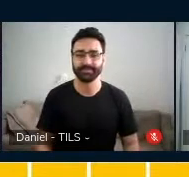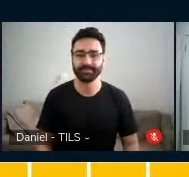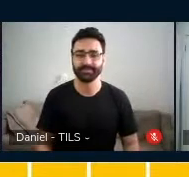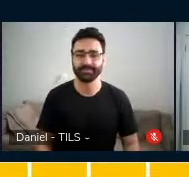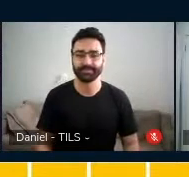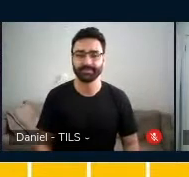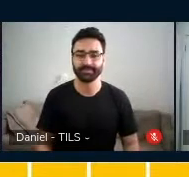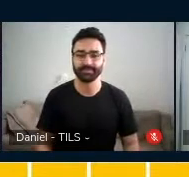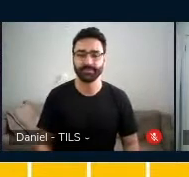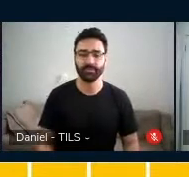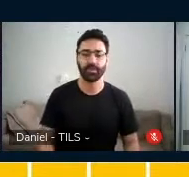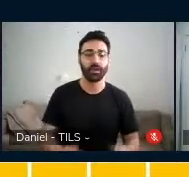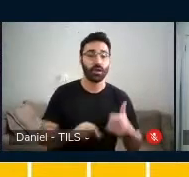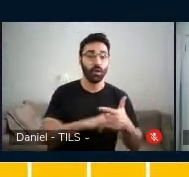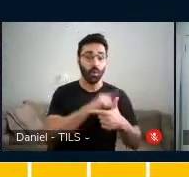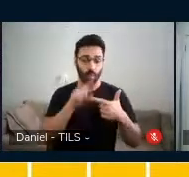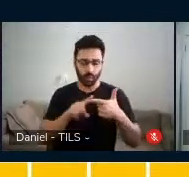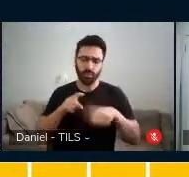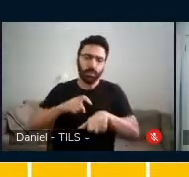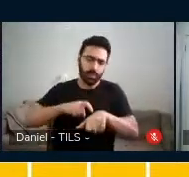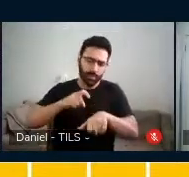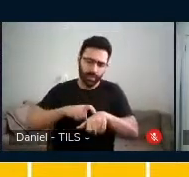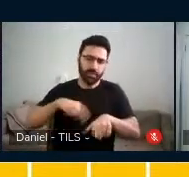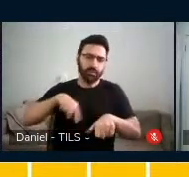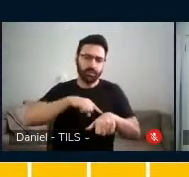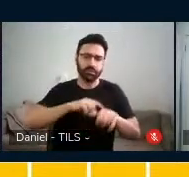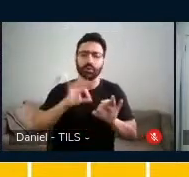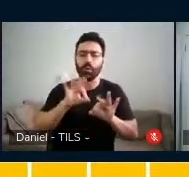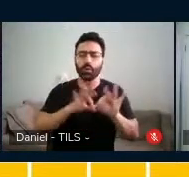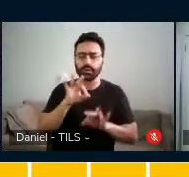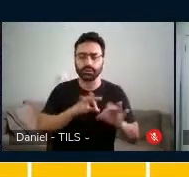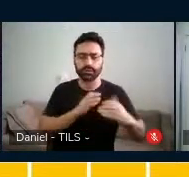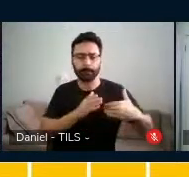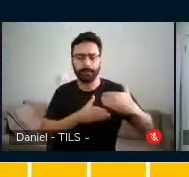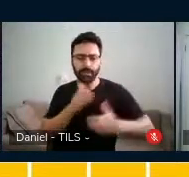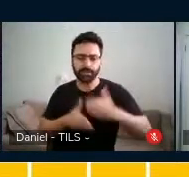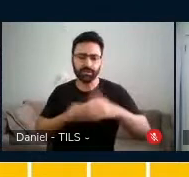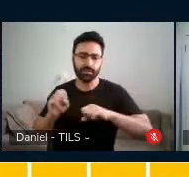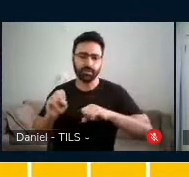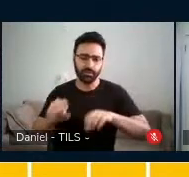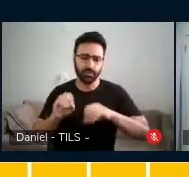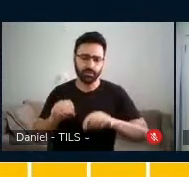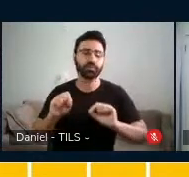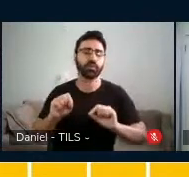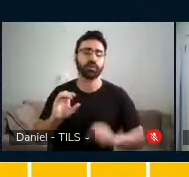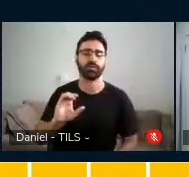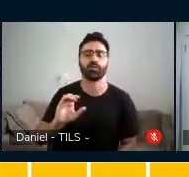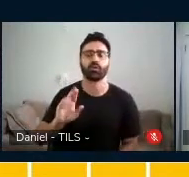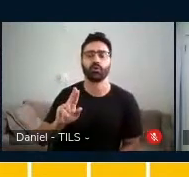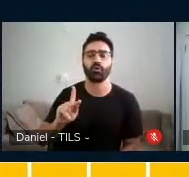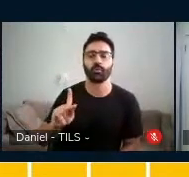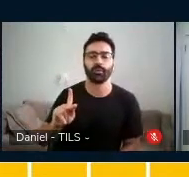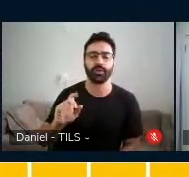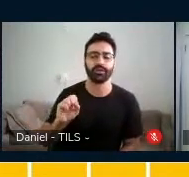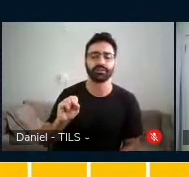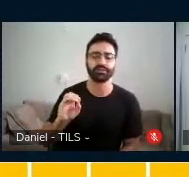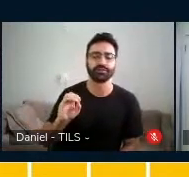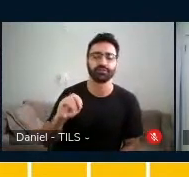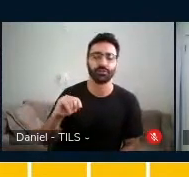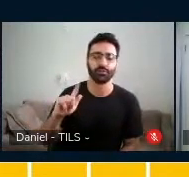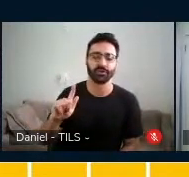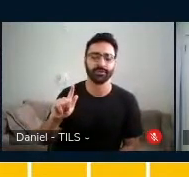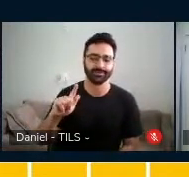Outro momento que a gente teve para organizar os processos educativos foi no coxong. Então, como a gente organizou esse